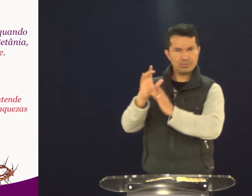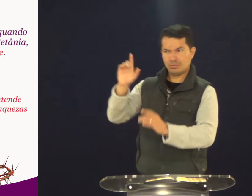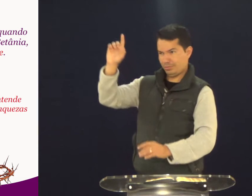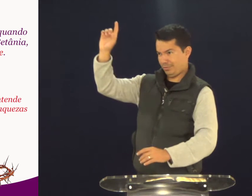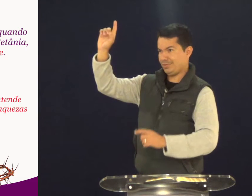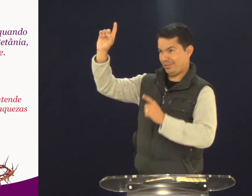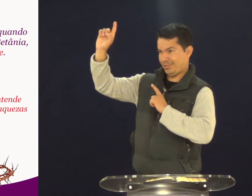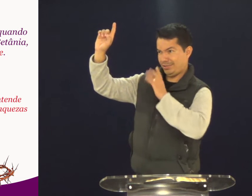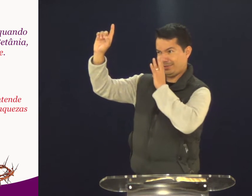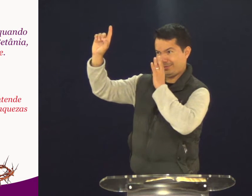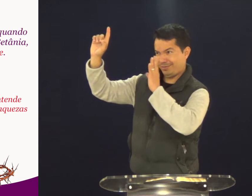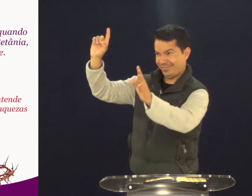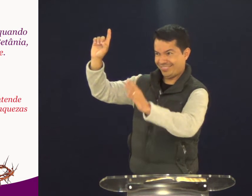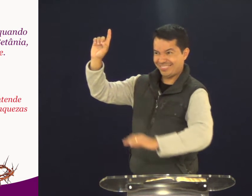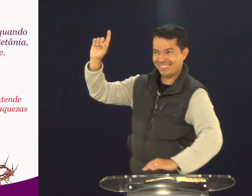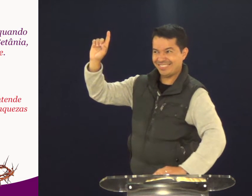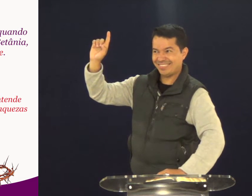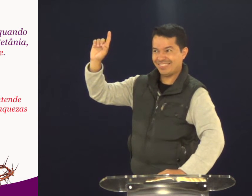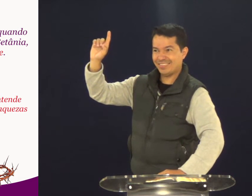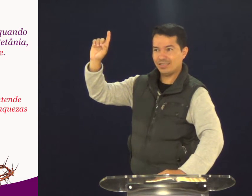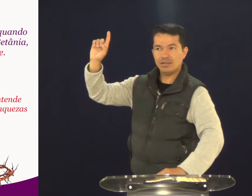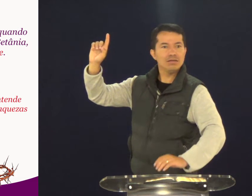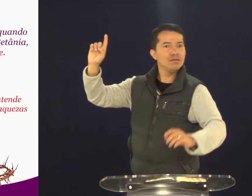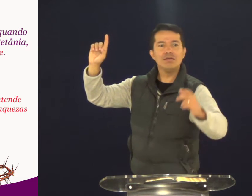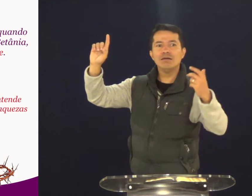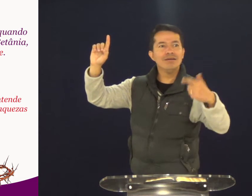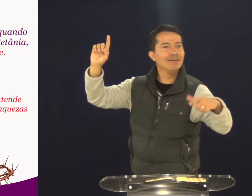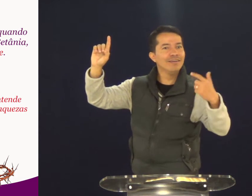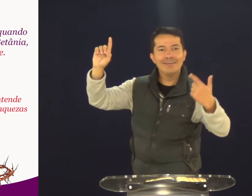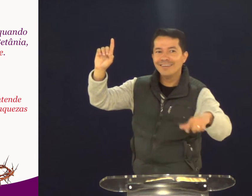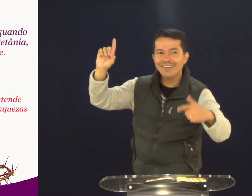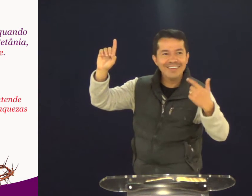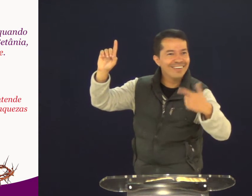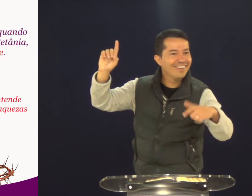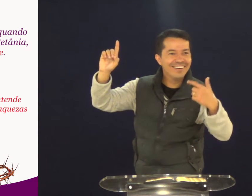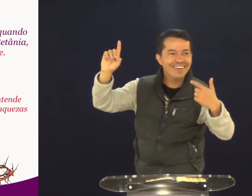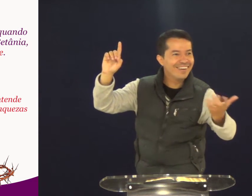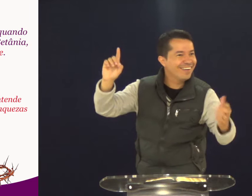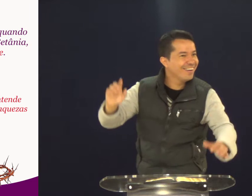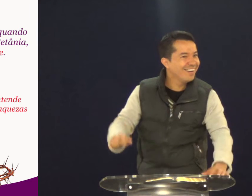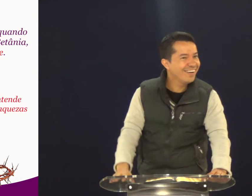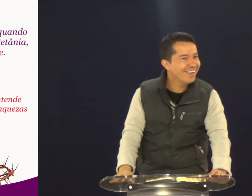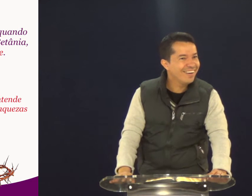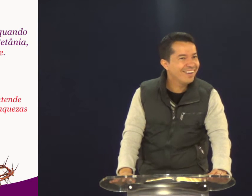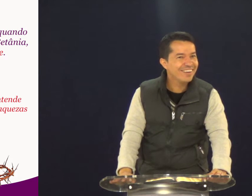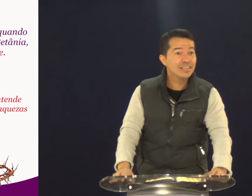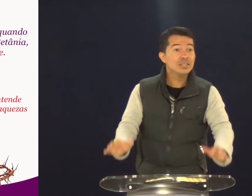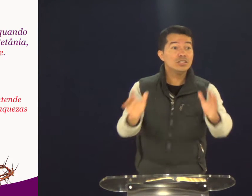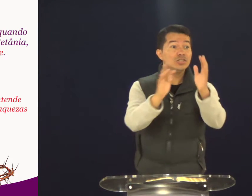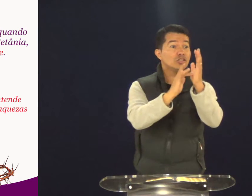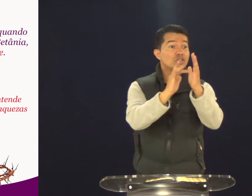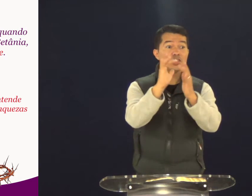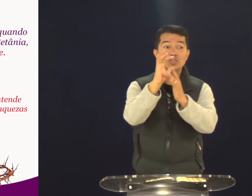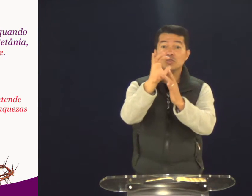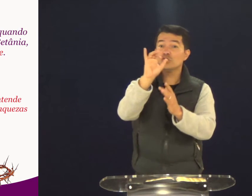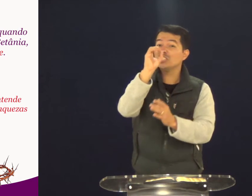Ele vai me julgar. Vai me acusar. Mas, Jesus te acusa? Não. Não. Deus não vai te acusar.